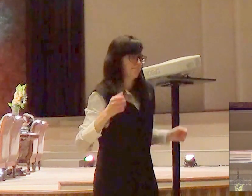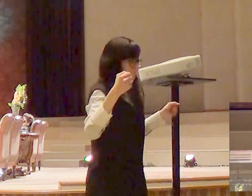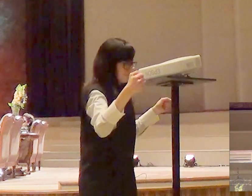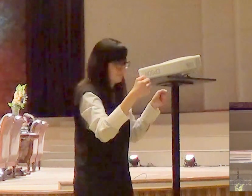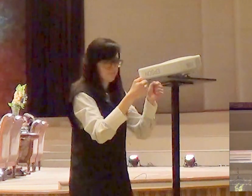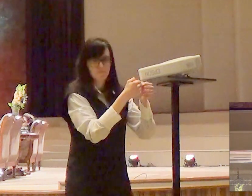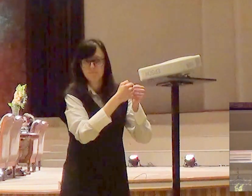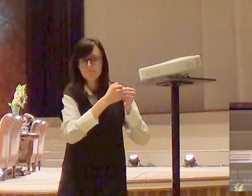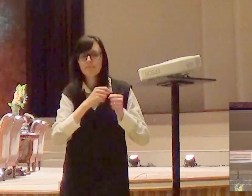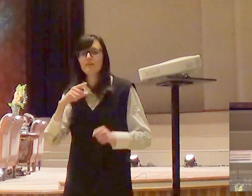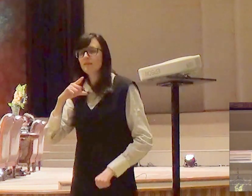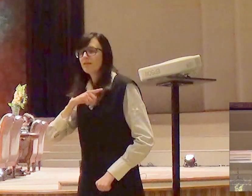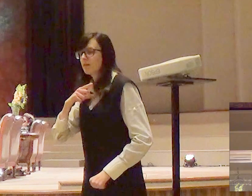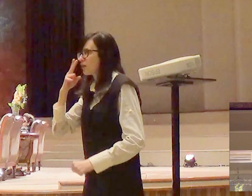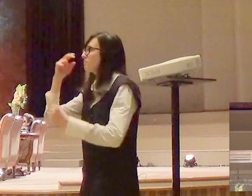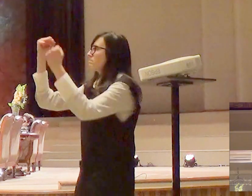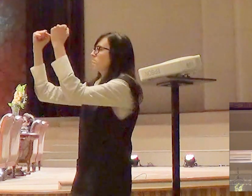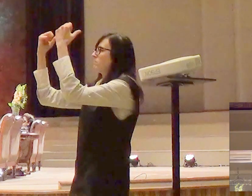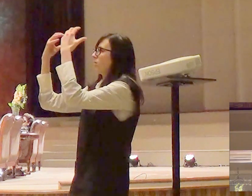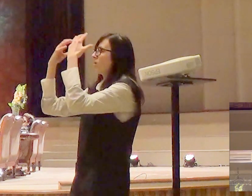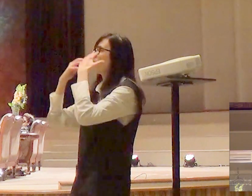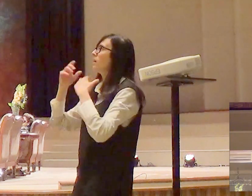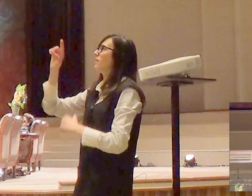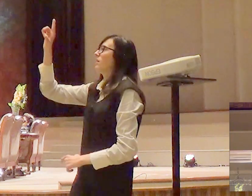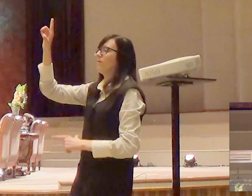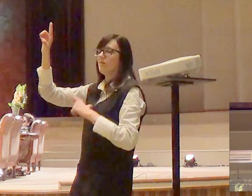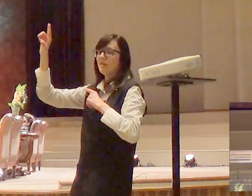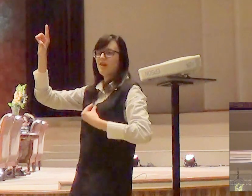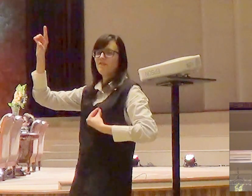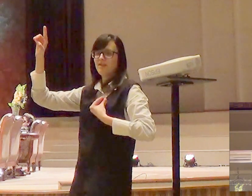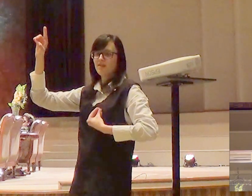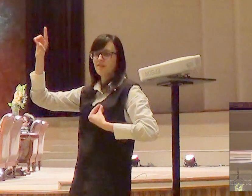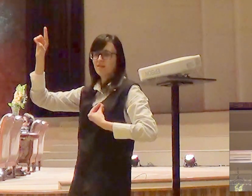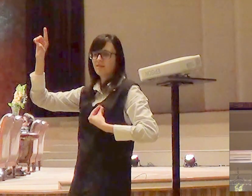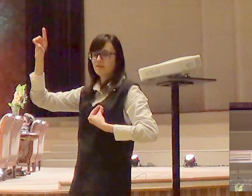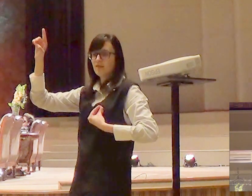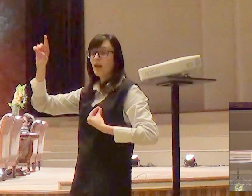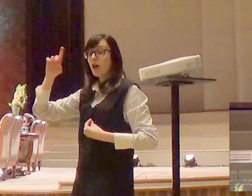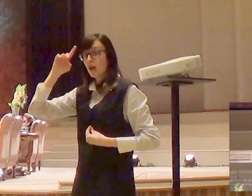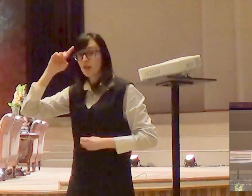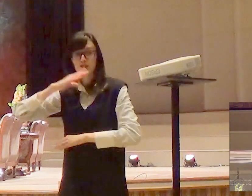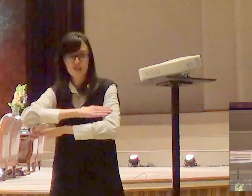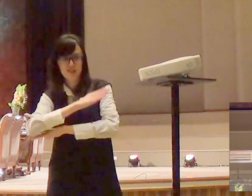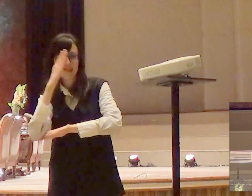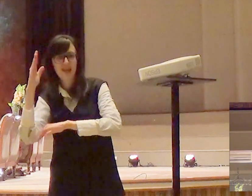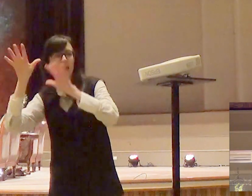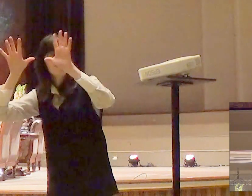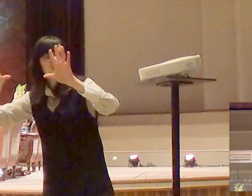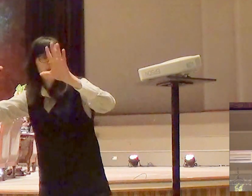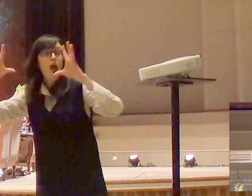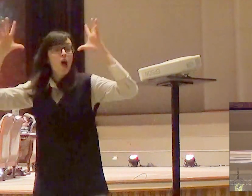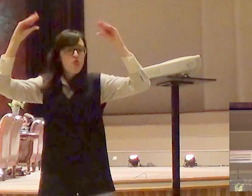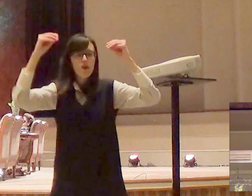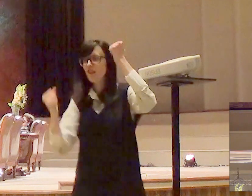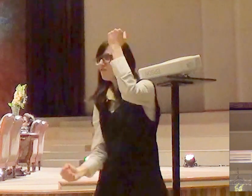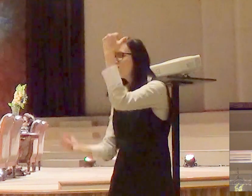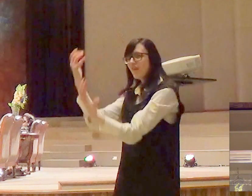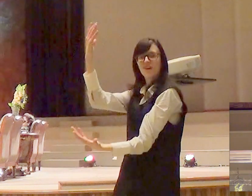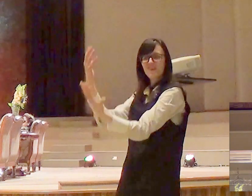descia para dizer Deus está visitando o seu servo. E mais, toda manhã para comprovar que